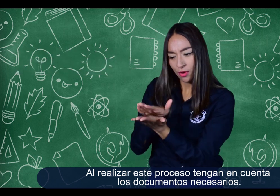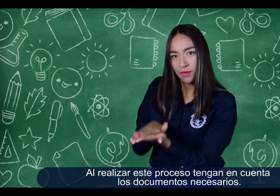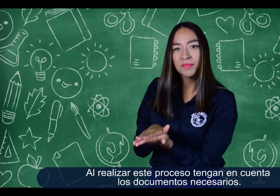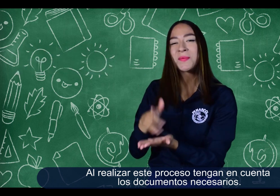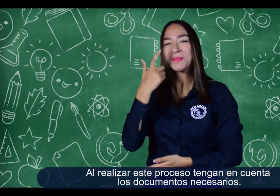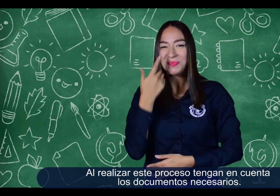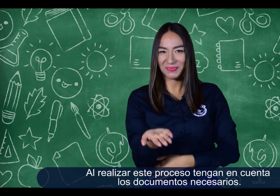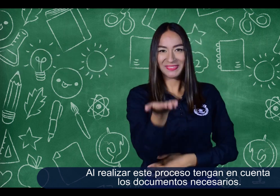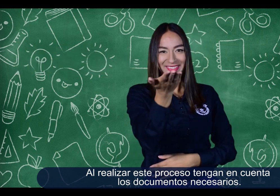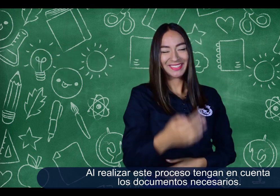los documentos necesarios.